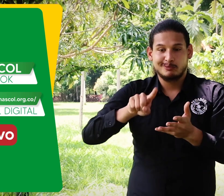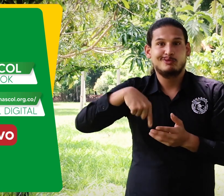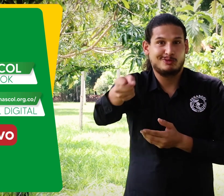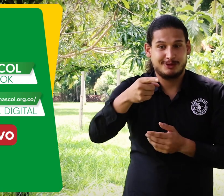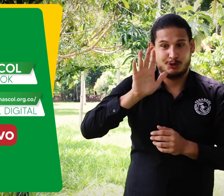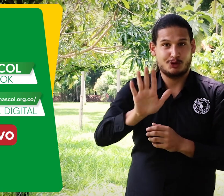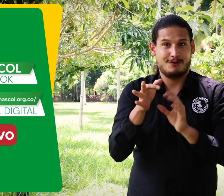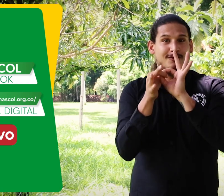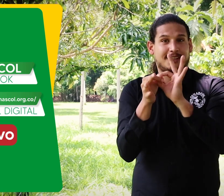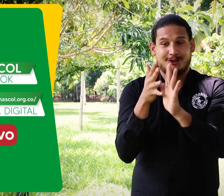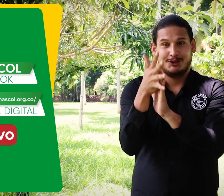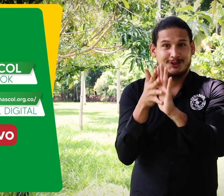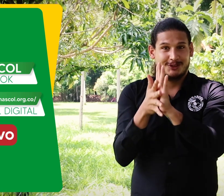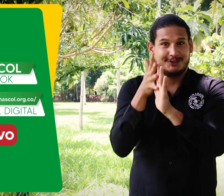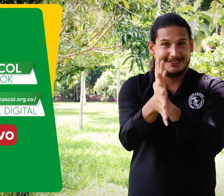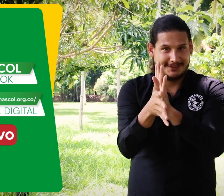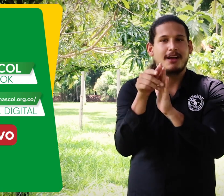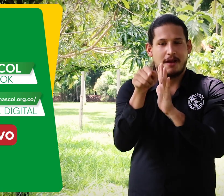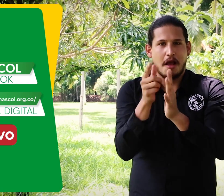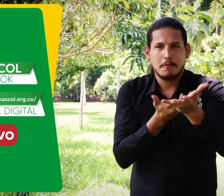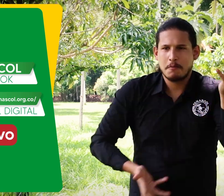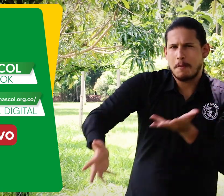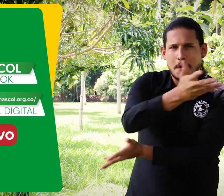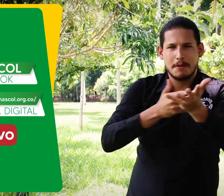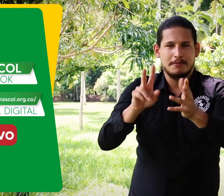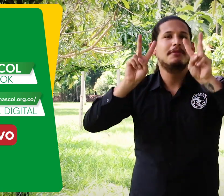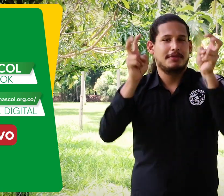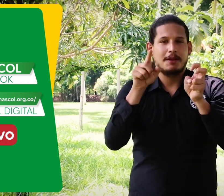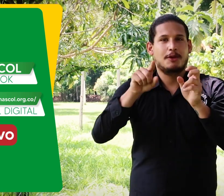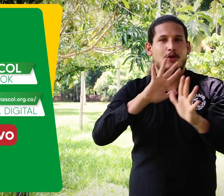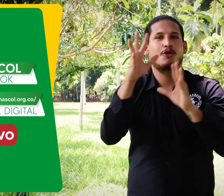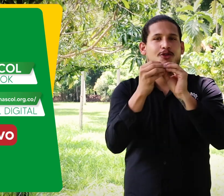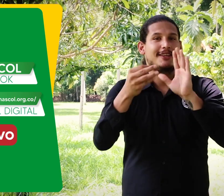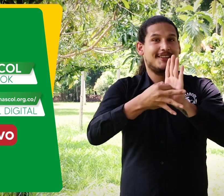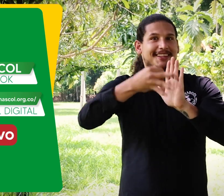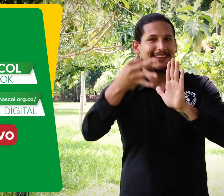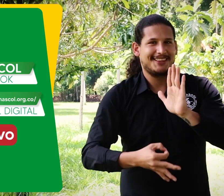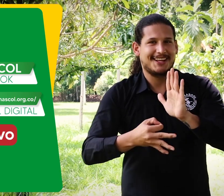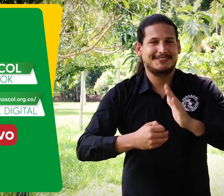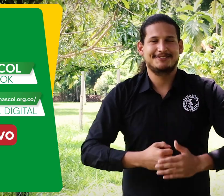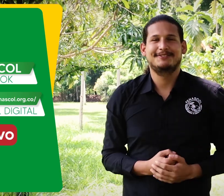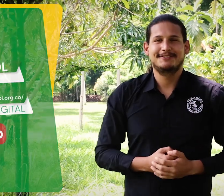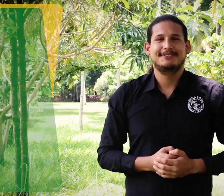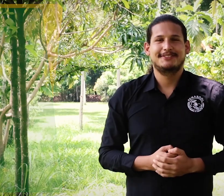Y en la próxima emisión de Noti Señales de FENASCOL estaremos compartiendo sobre este tema, el código de ética.